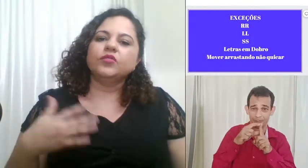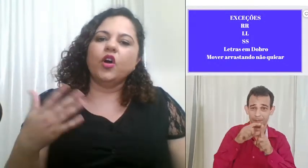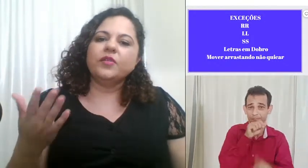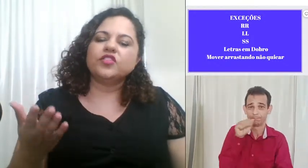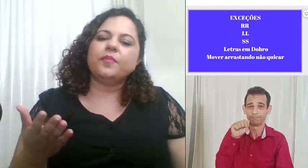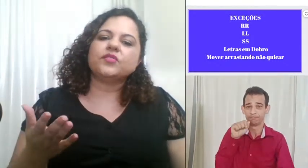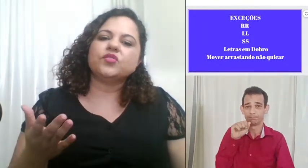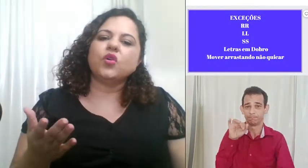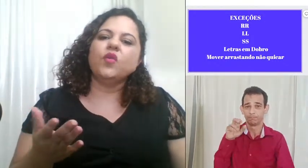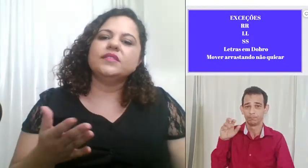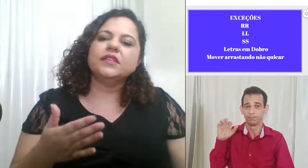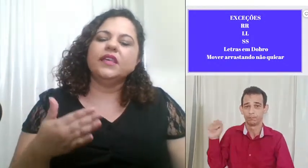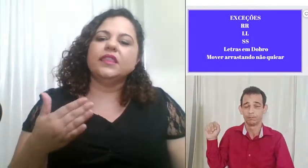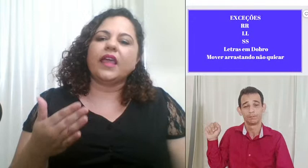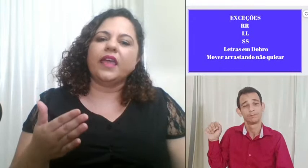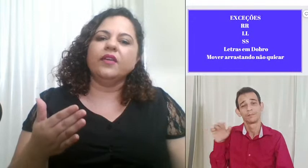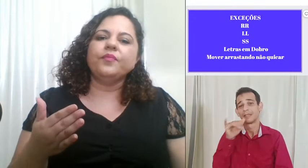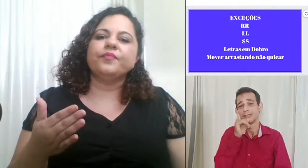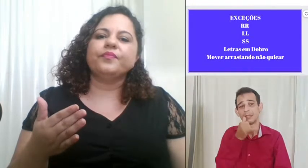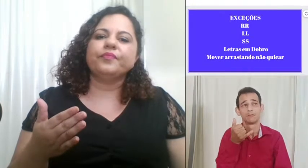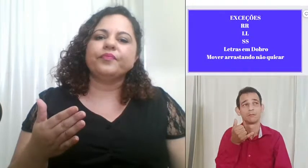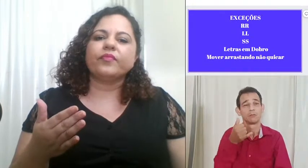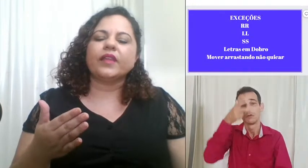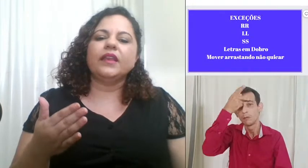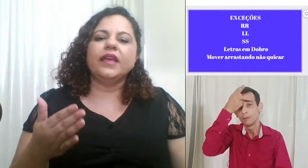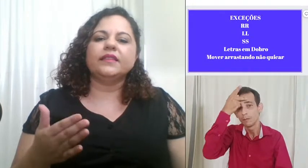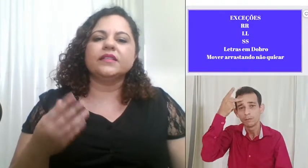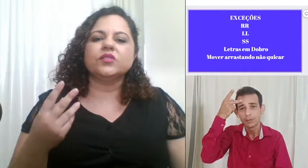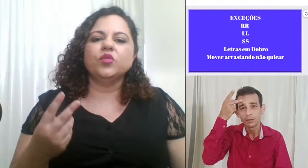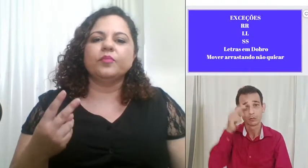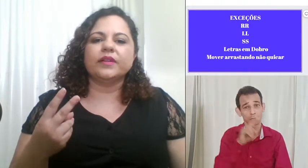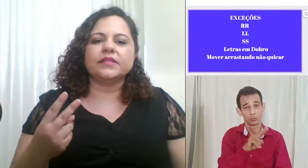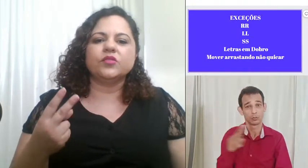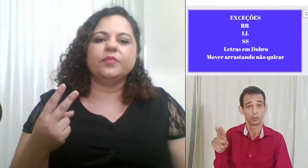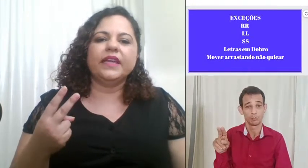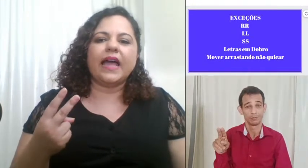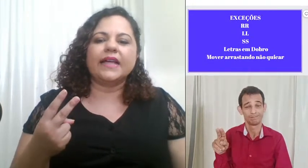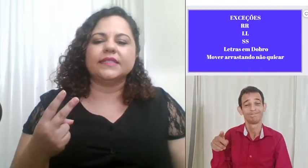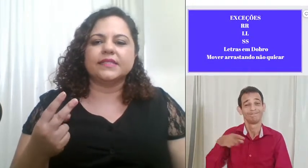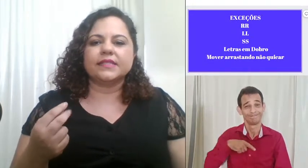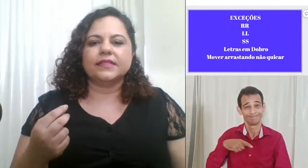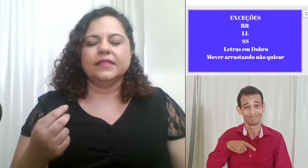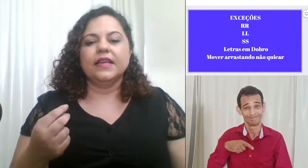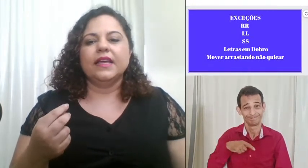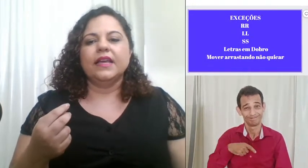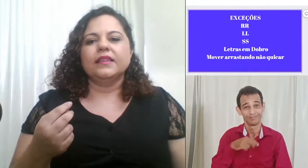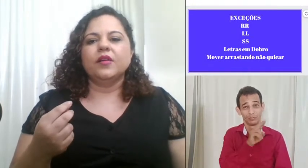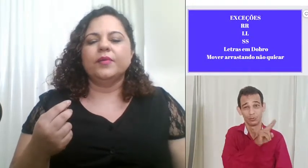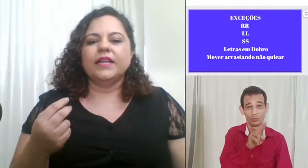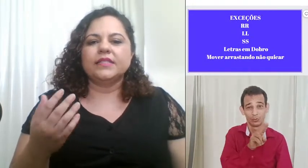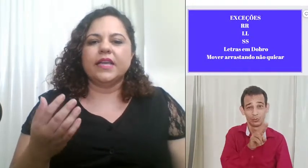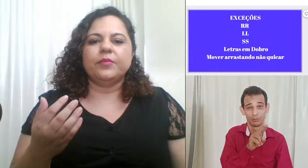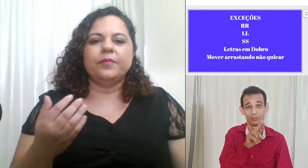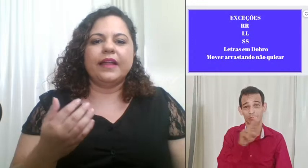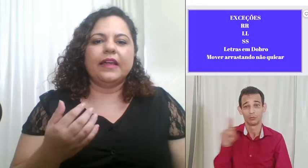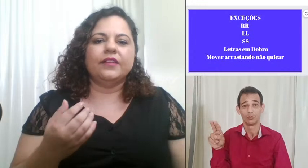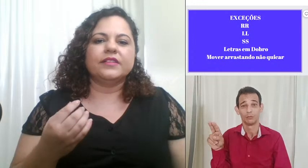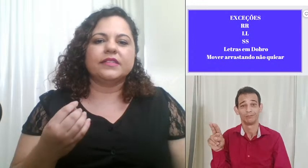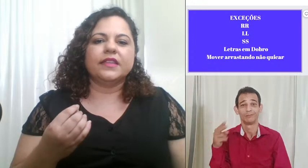nomes de pessoas que tenham letras duplas duplicadas então por exemplo palavras que